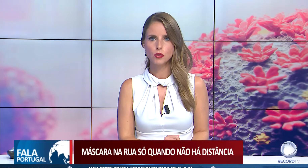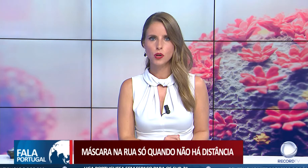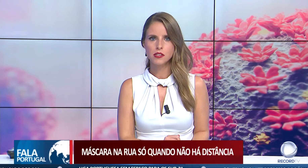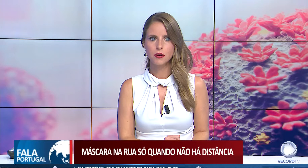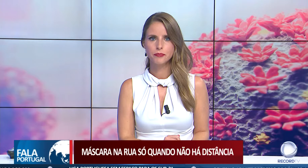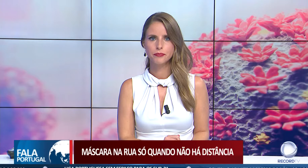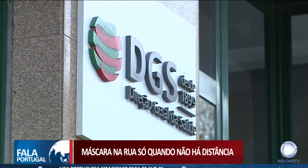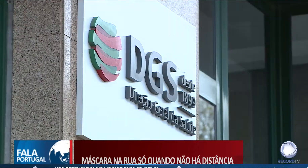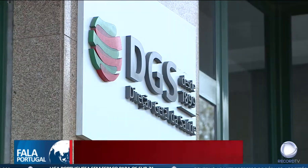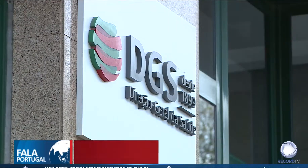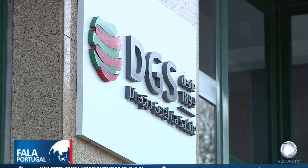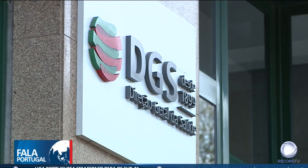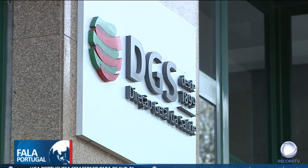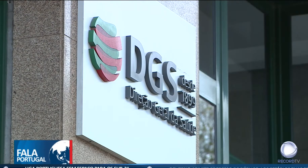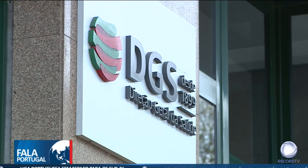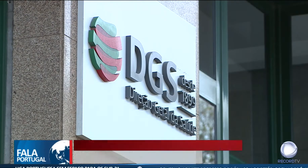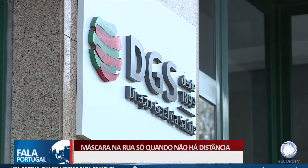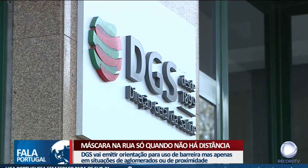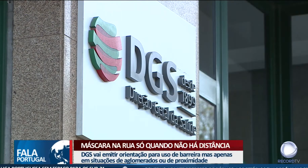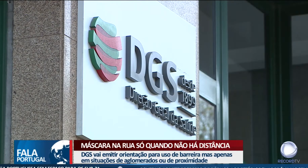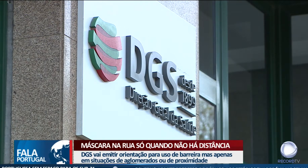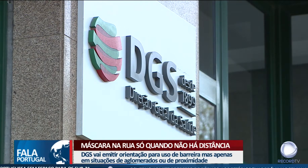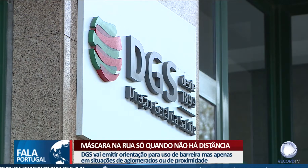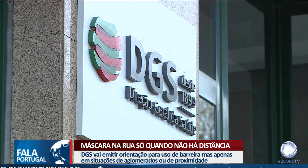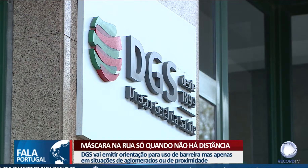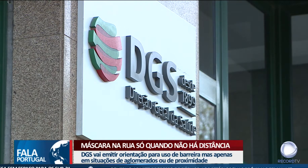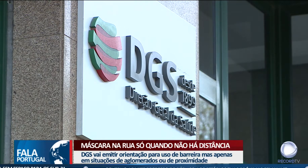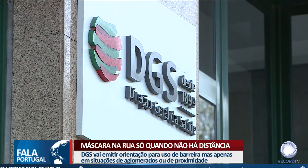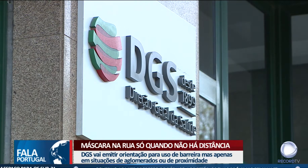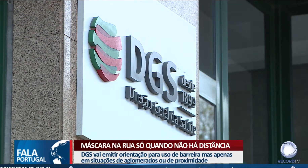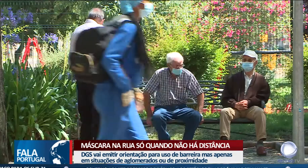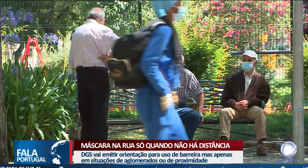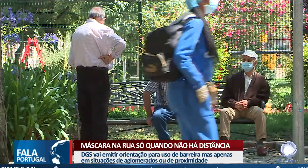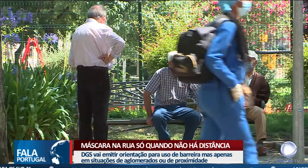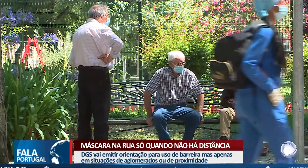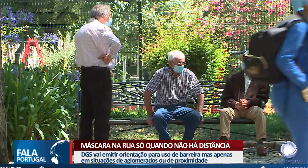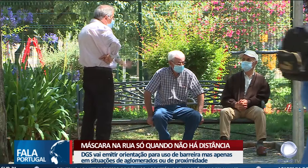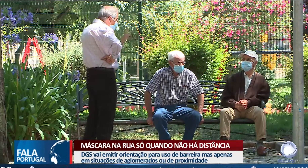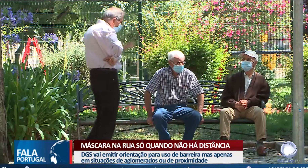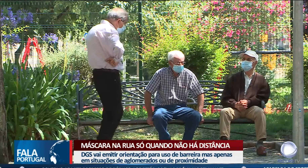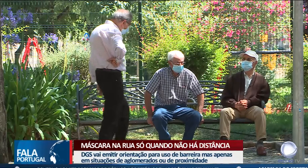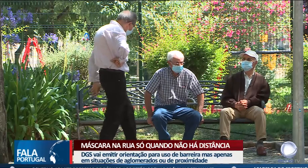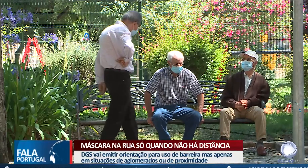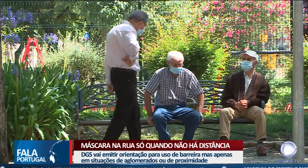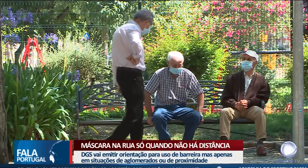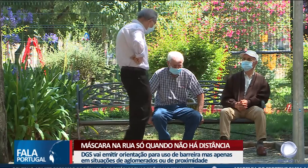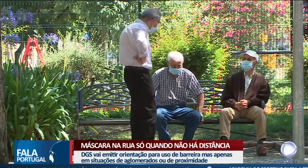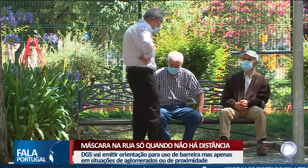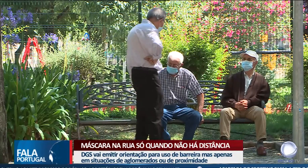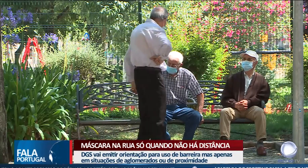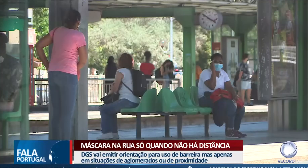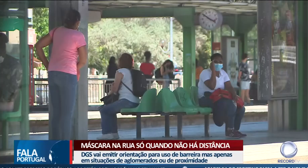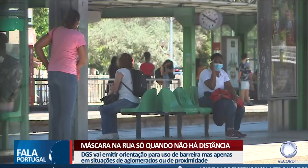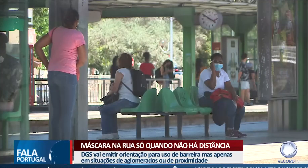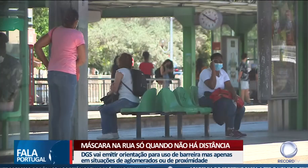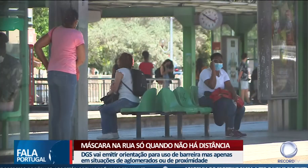distância de segurança. Consultados peritos nacionais e internacionais, a Direção-Geral da Saúde opta por